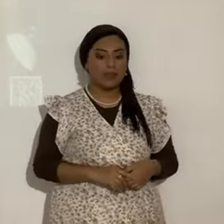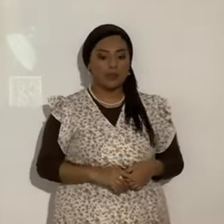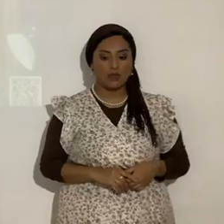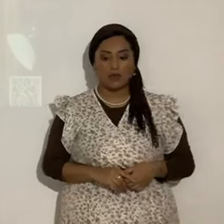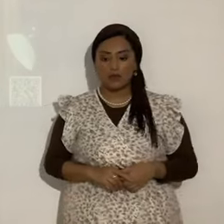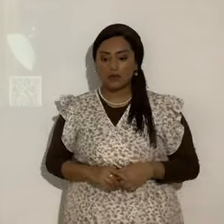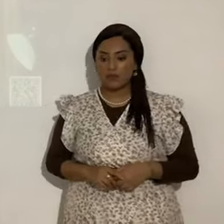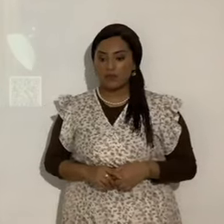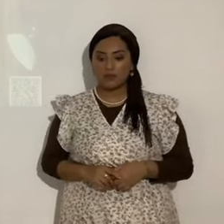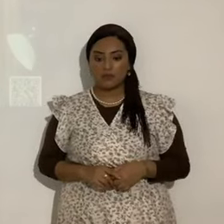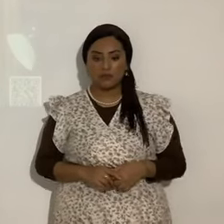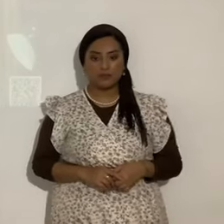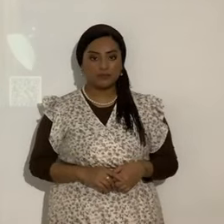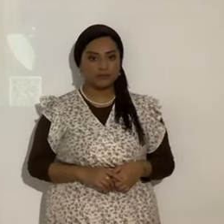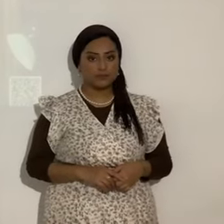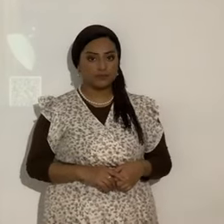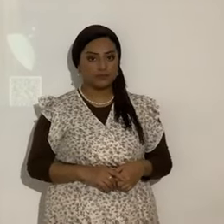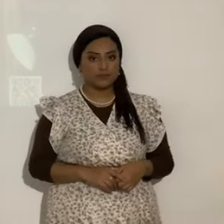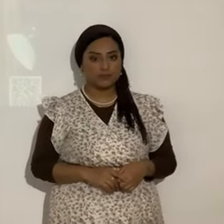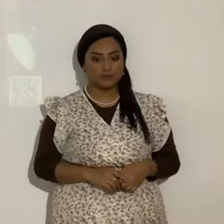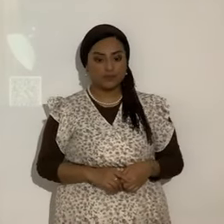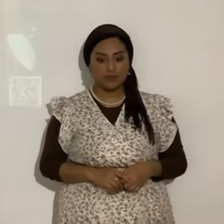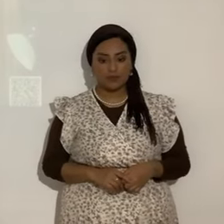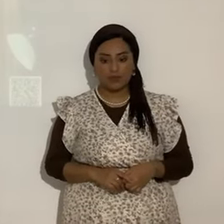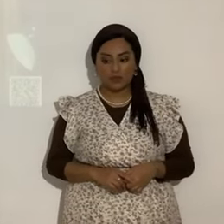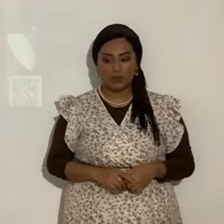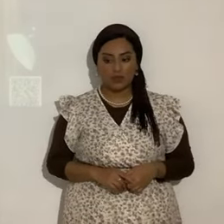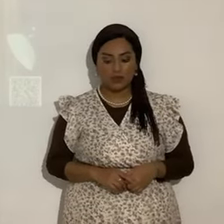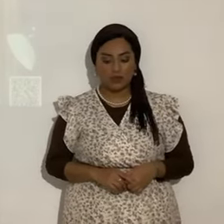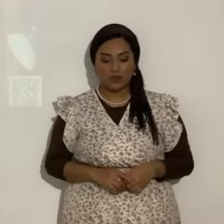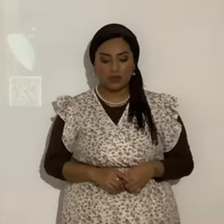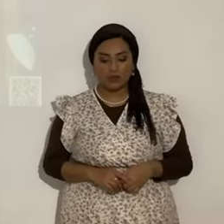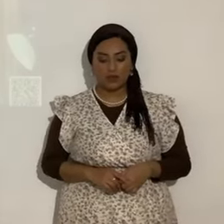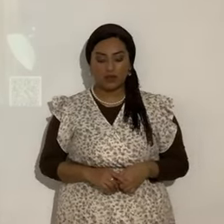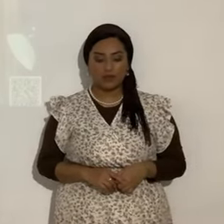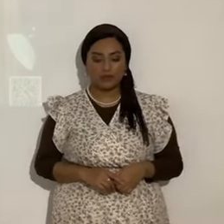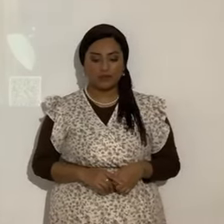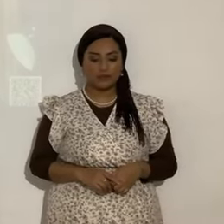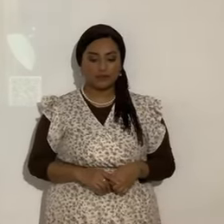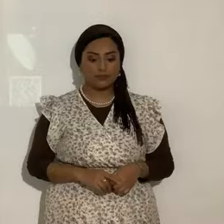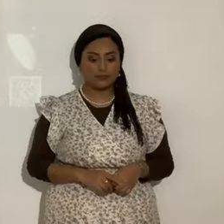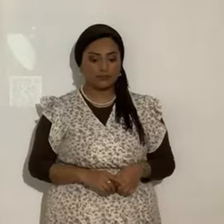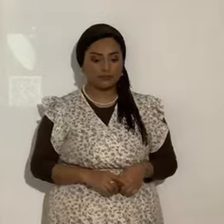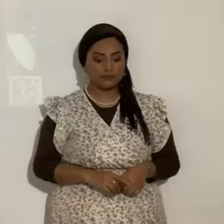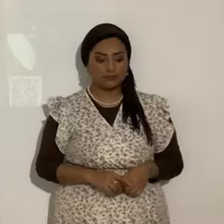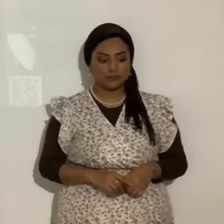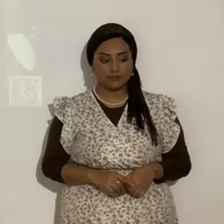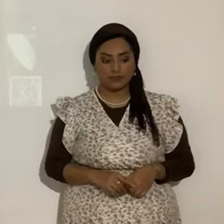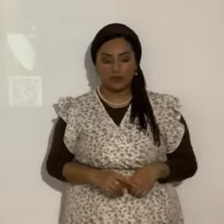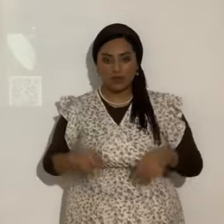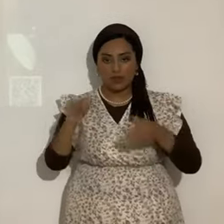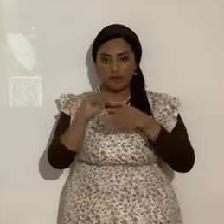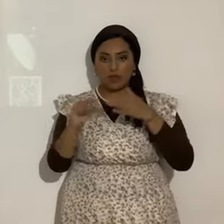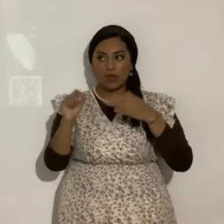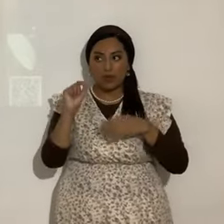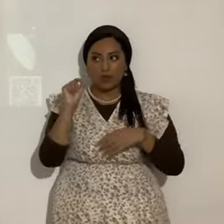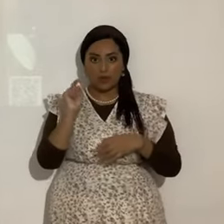se tiene que leer todo el 17 pero nada más simplemente el verso 1 dice